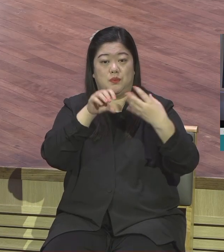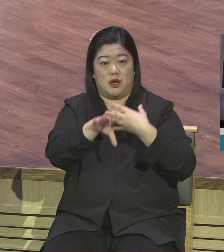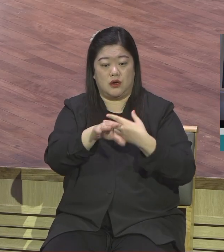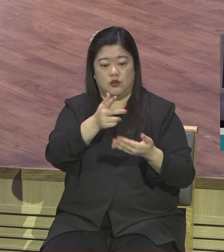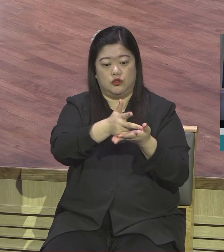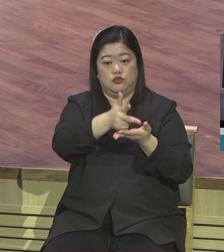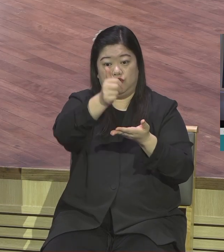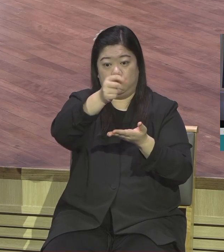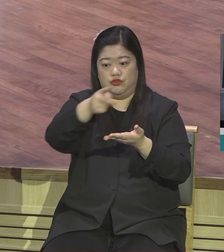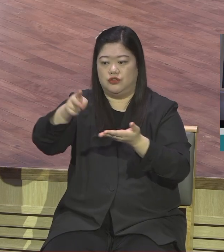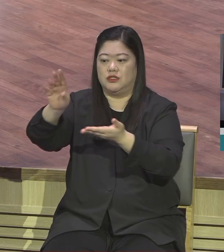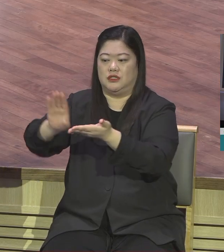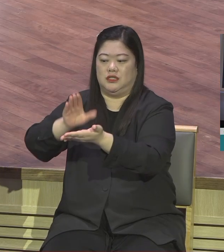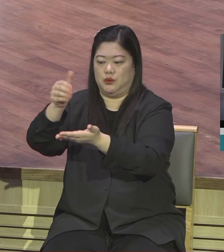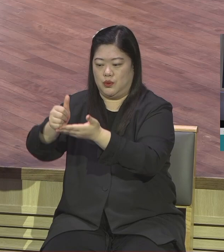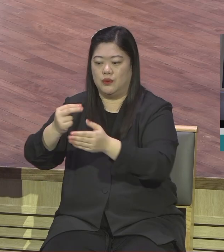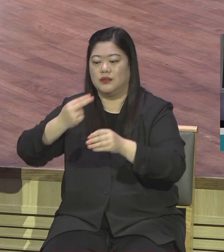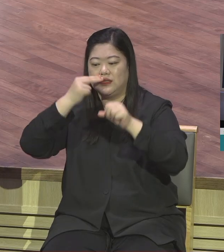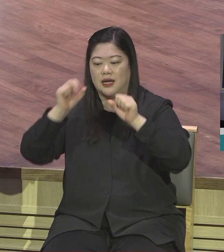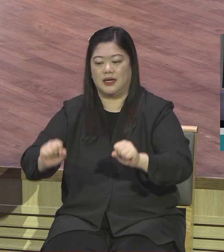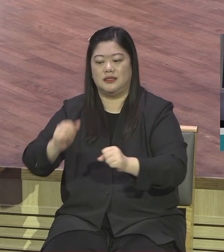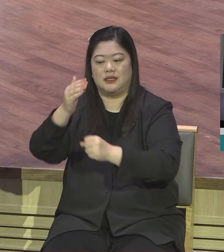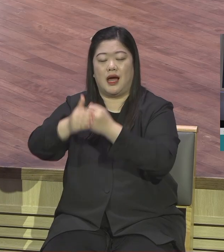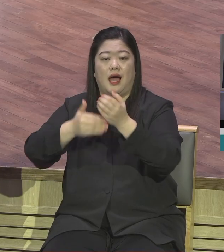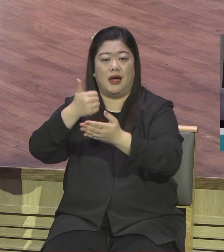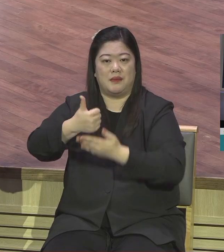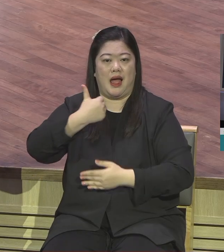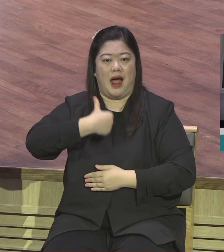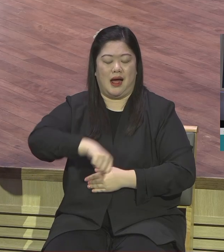그리소시오 살아계신 하나님의 아들이신이다